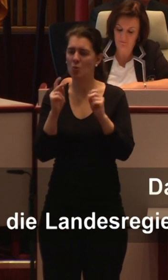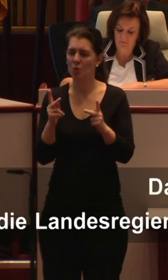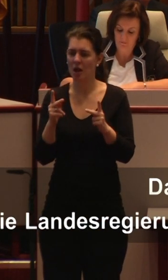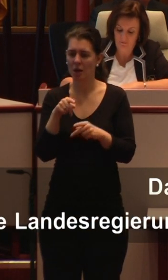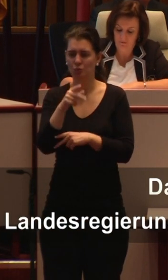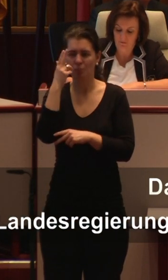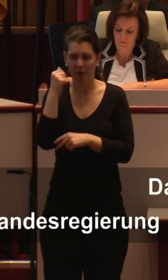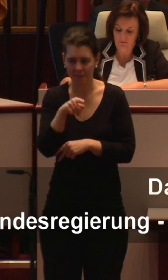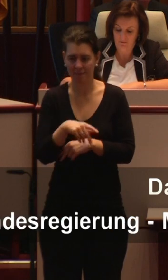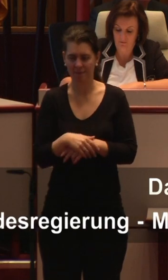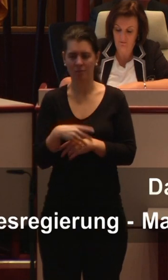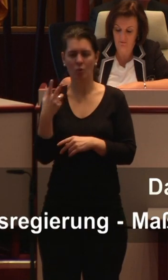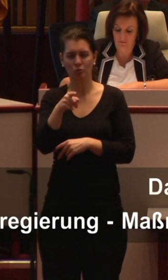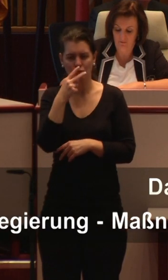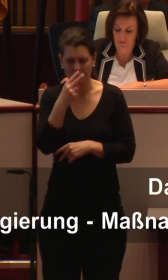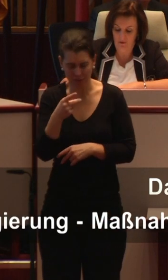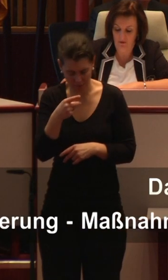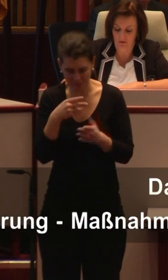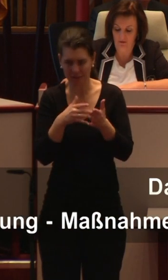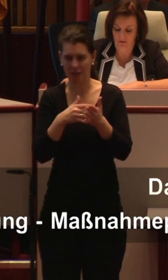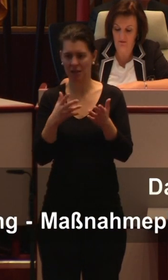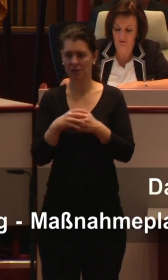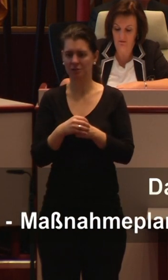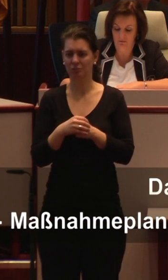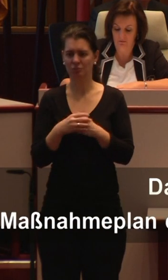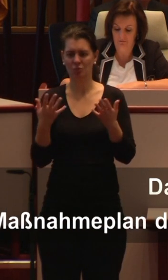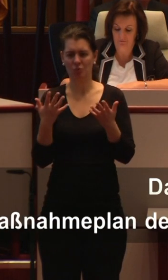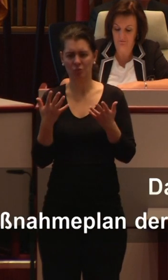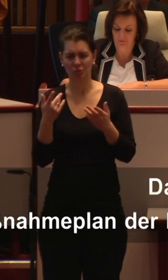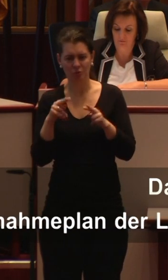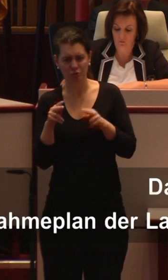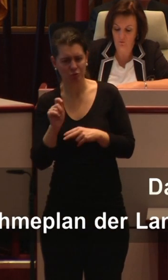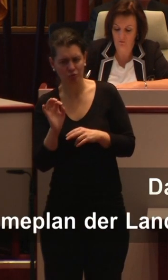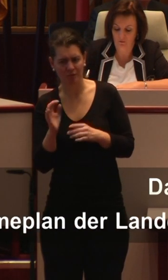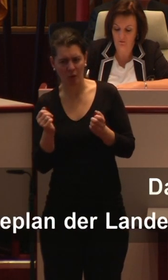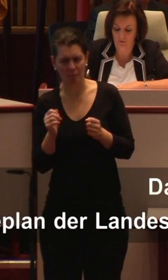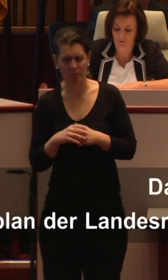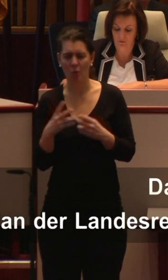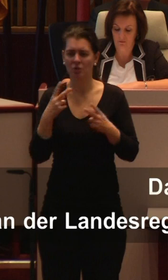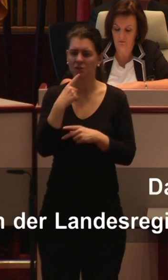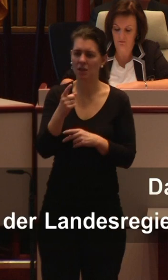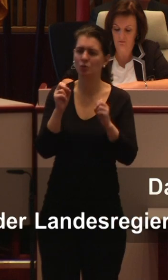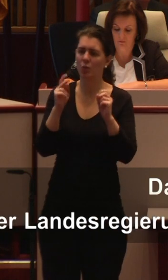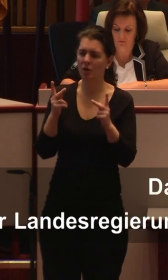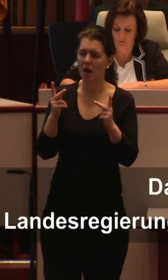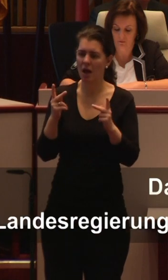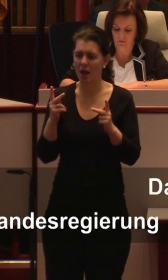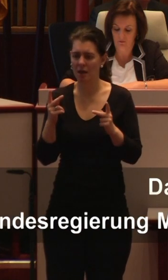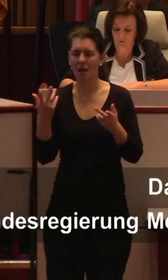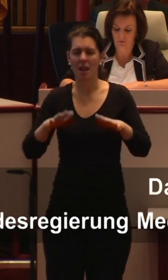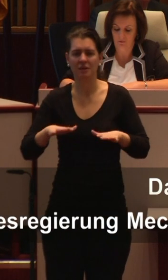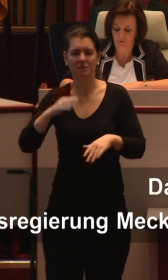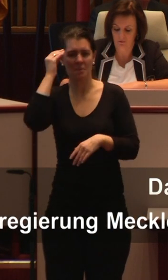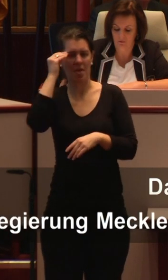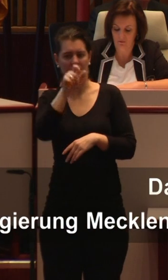Sehbehinderung aufweist? Was ist so unerträglich an einem besonders langsam und wenig erfolgreich lernenden Kind, dass es sich verbietet, seine Schwierigkeiten